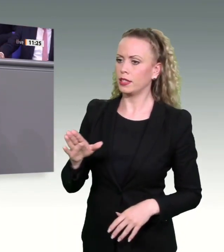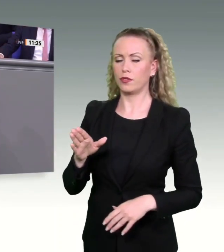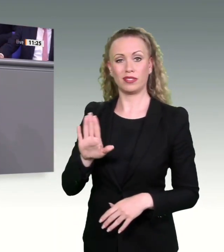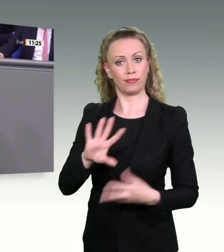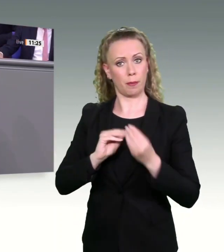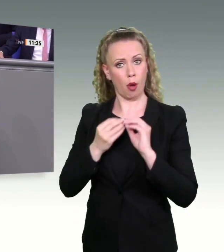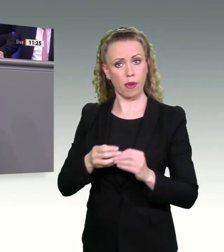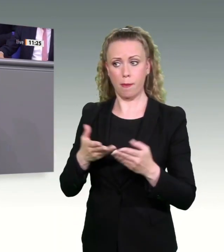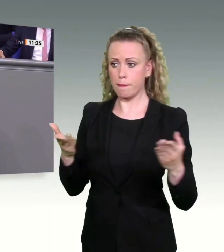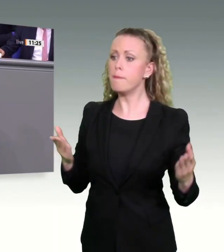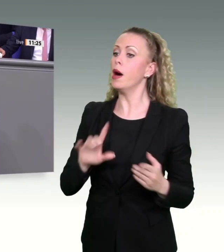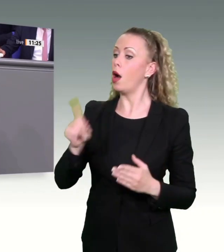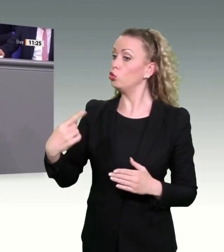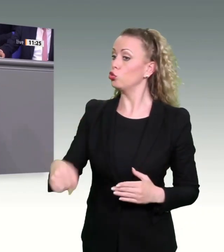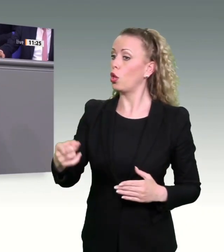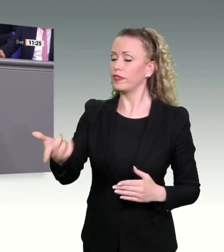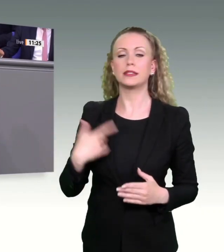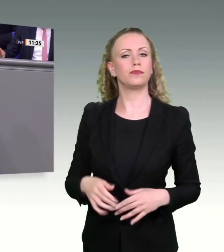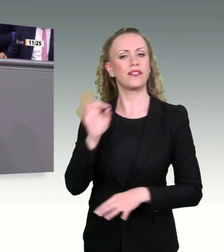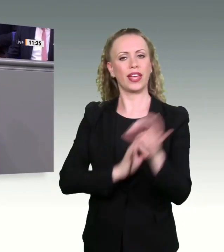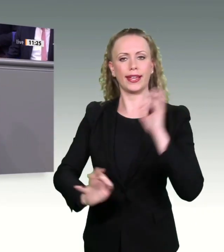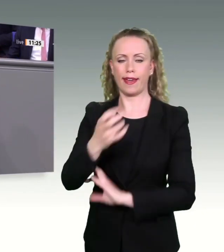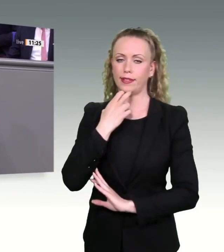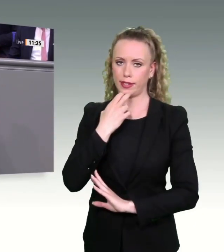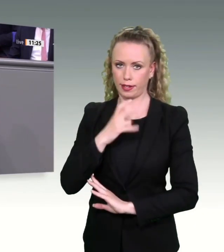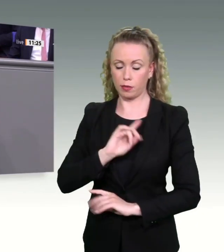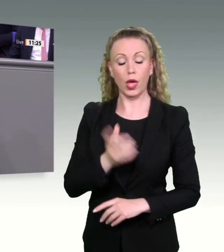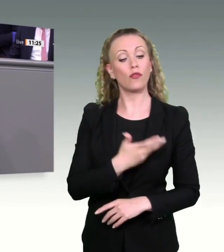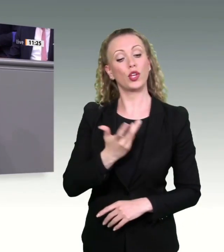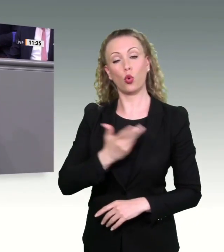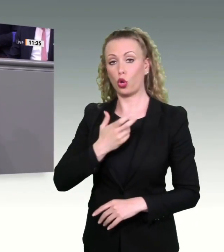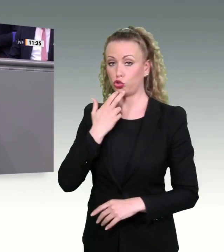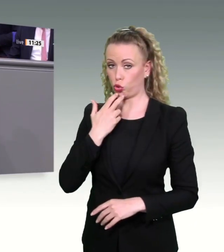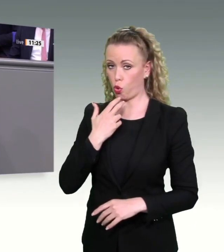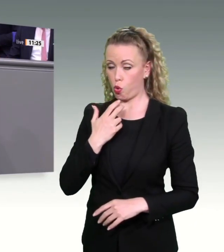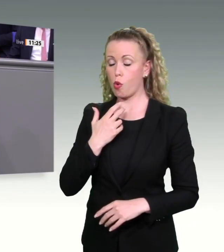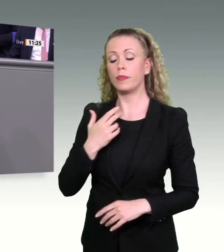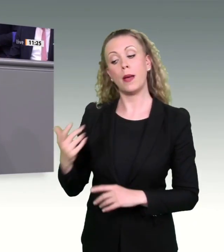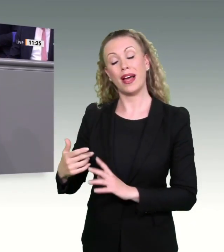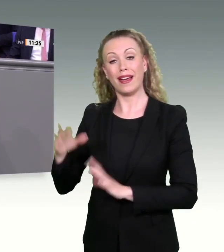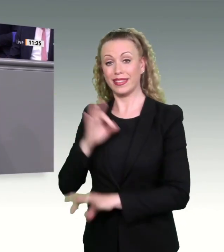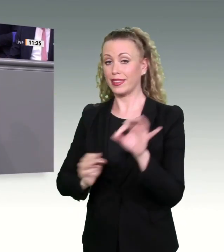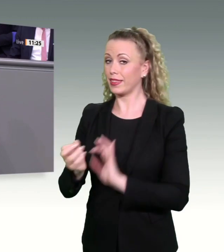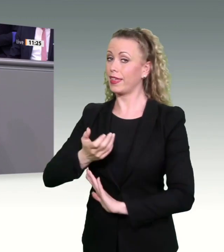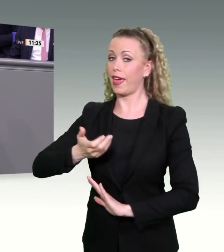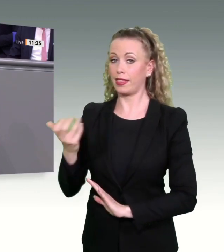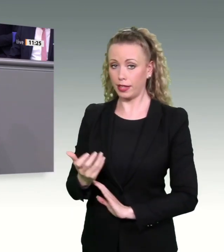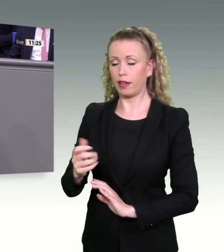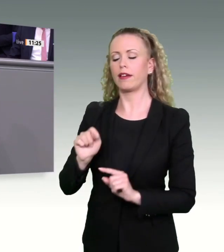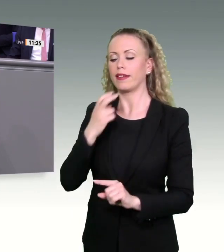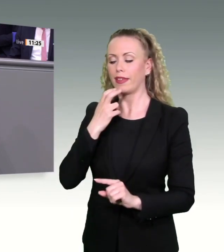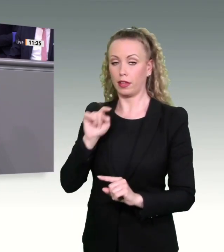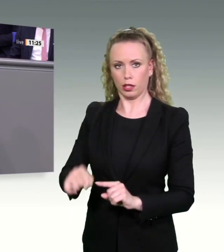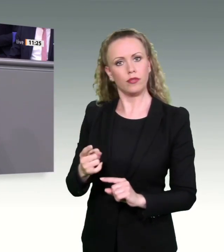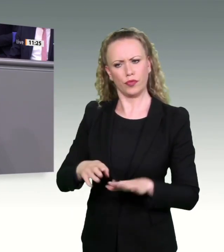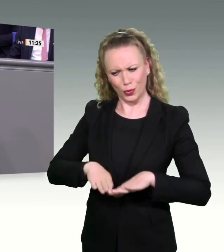die Kernenergie. Gemeinsam mit der Kohleverstromung lädt die Kernenergie einst den Grundstein für den Wohlstand unseres Landes und